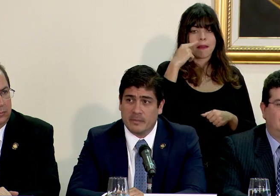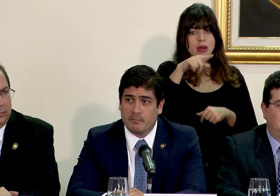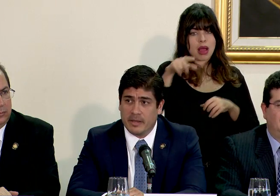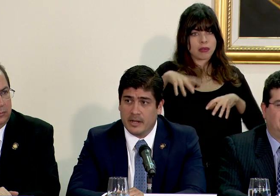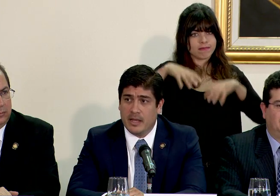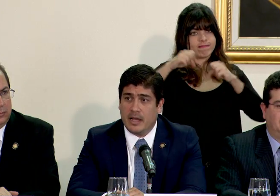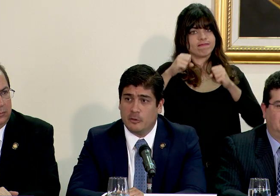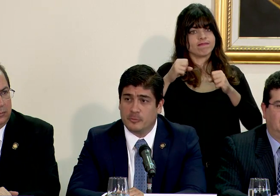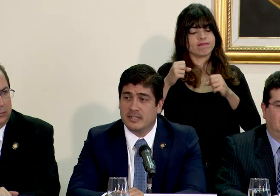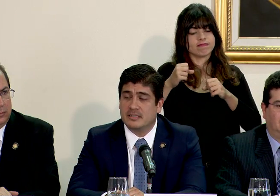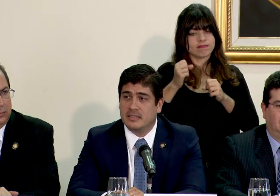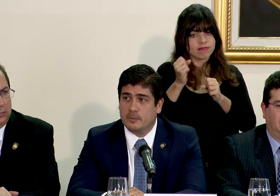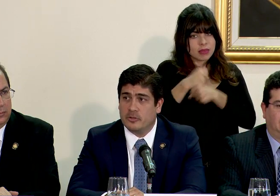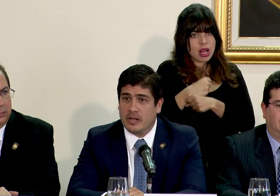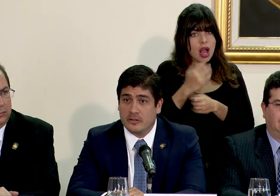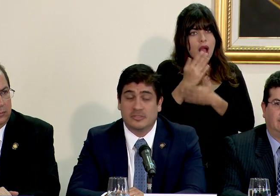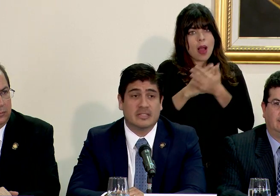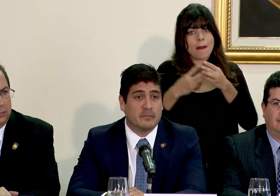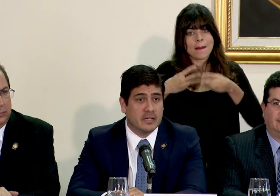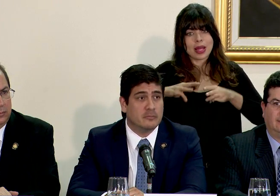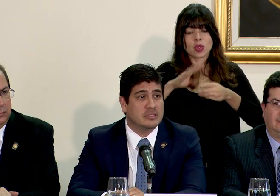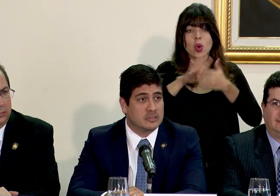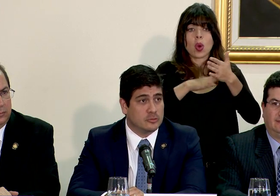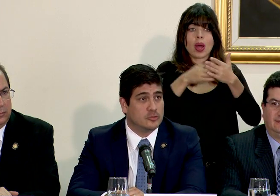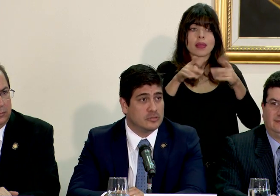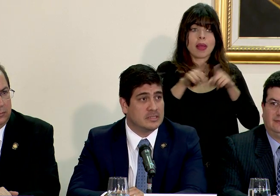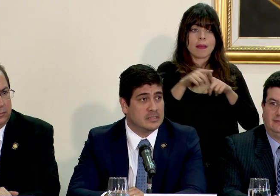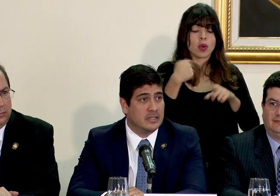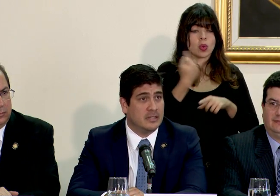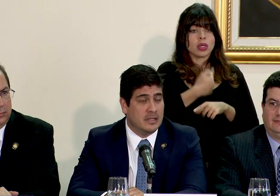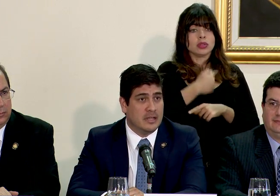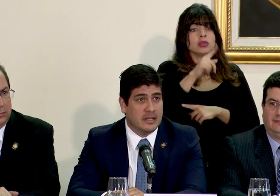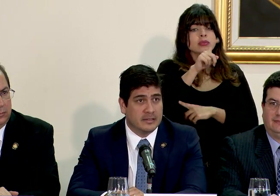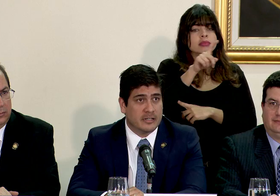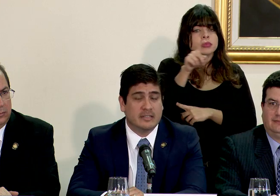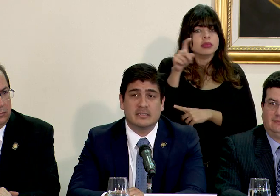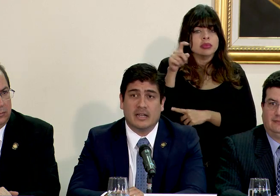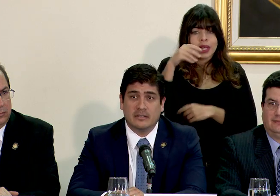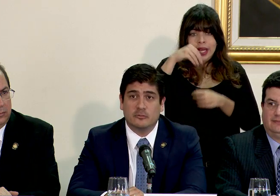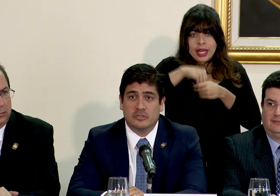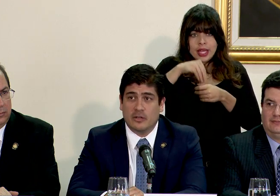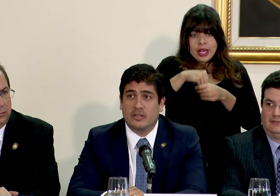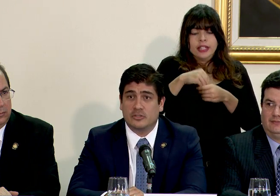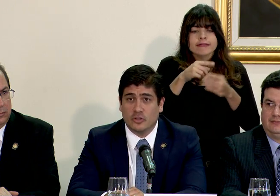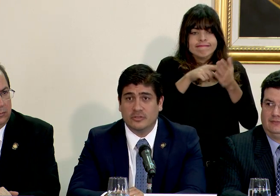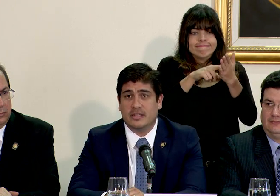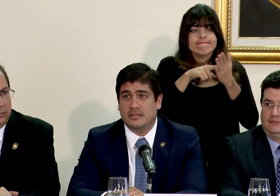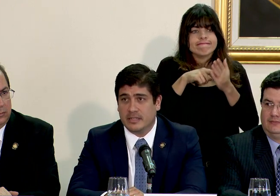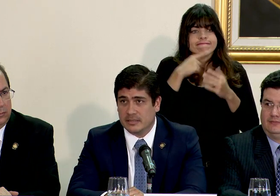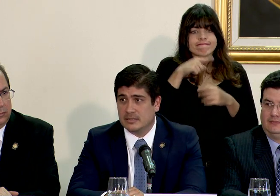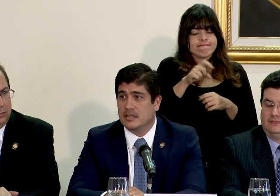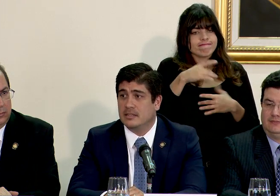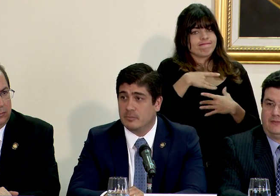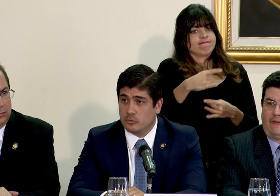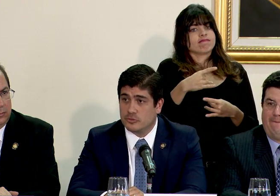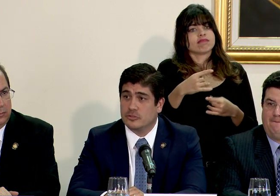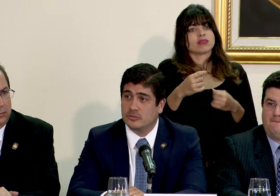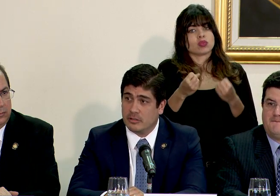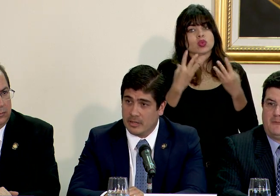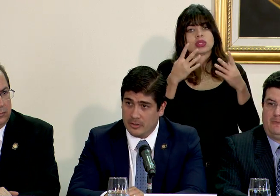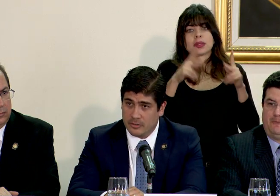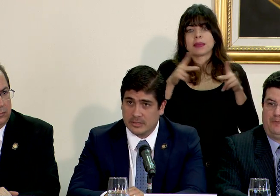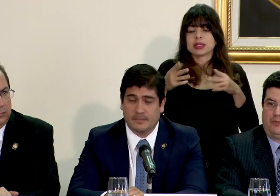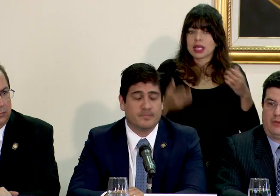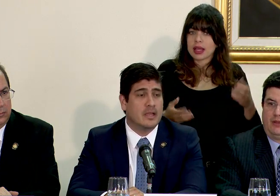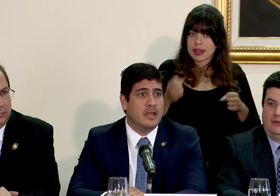asunto y también para adoptar este tipo de horarios, que también nuestras consultas internas han demostrado que son de interés de muchos